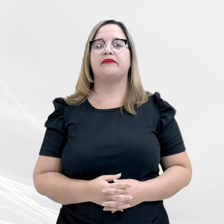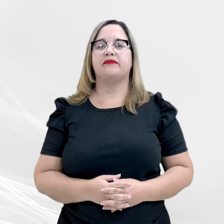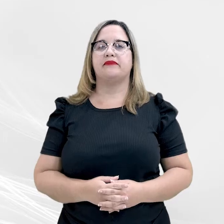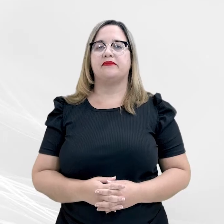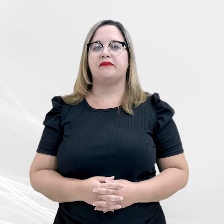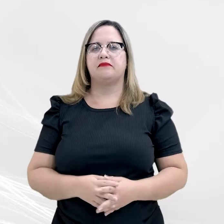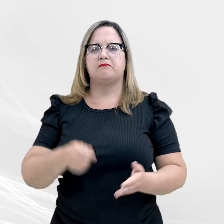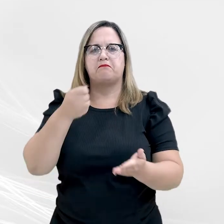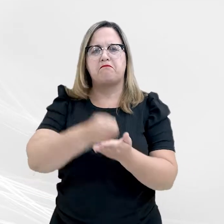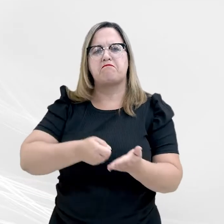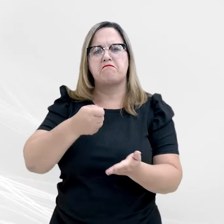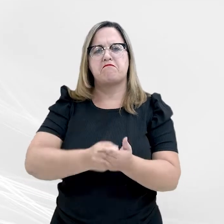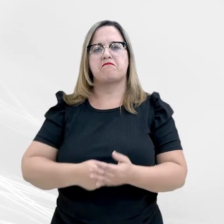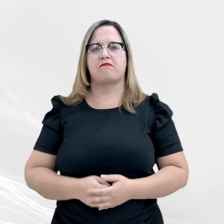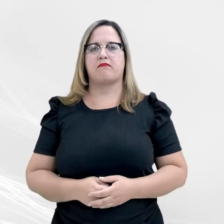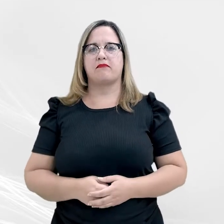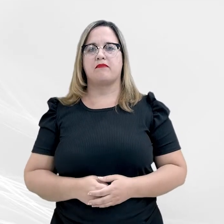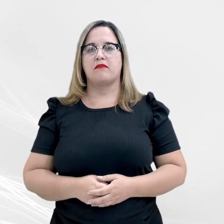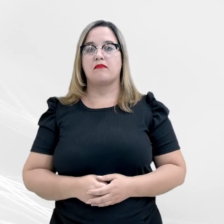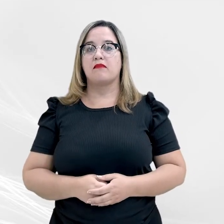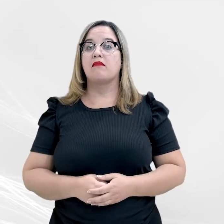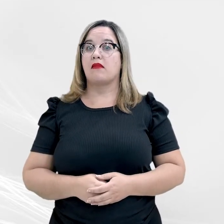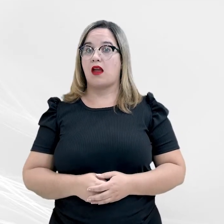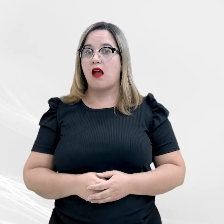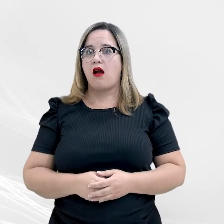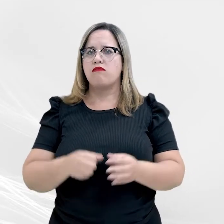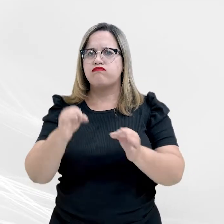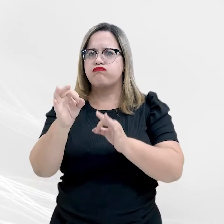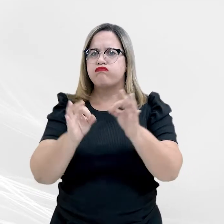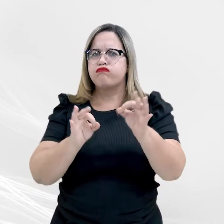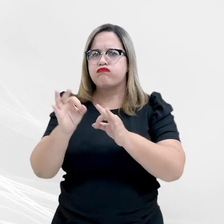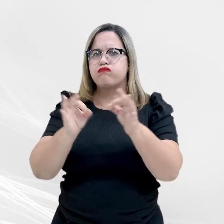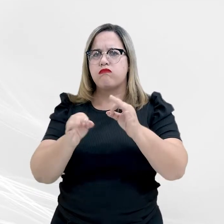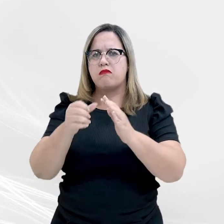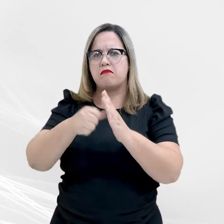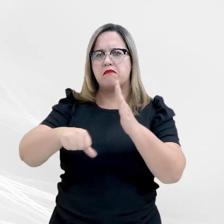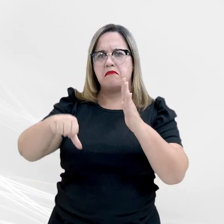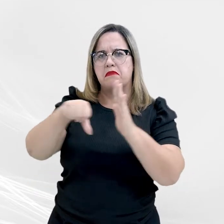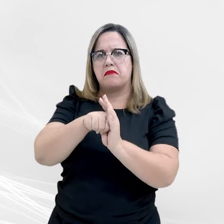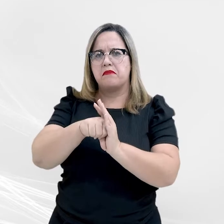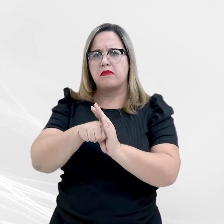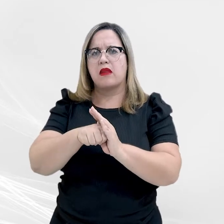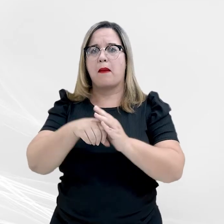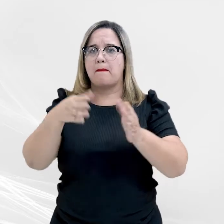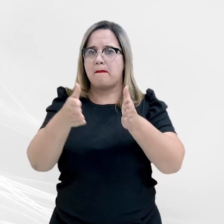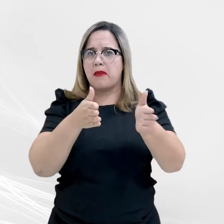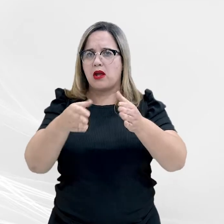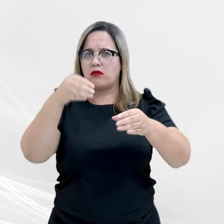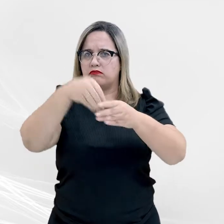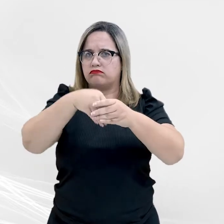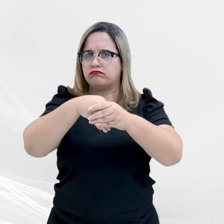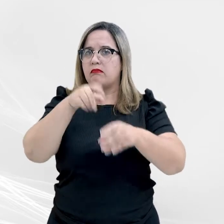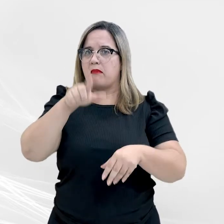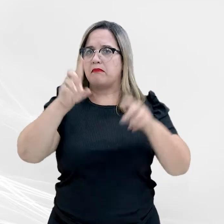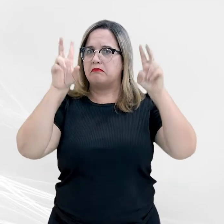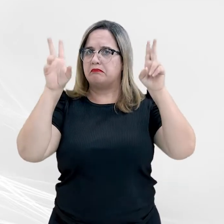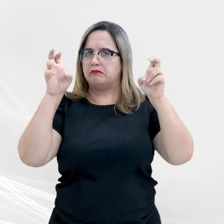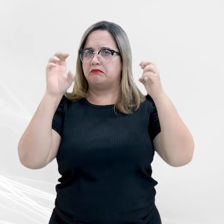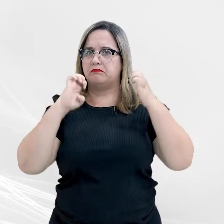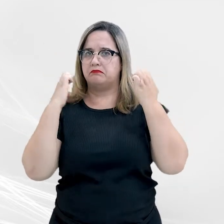Enfrentamento. Intervenção de organizações criminosas em eleição é tema de evento. O